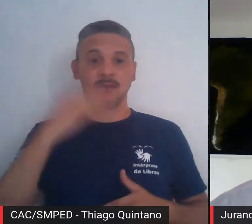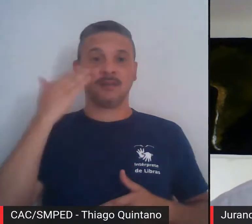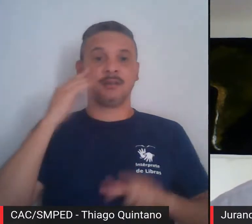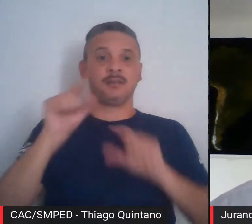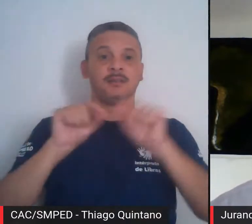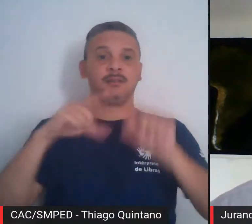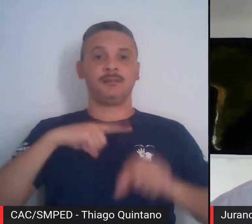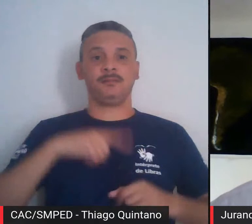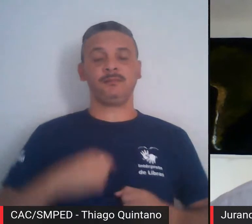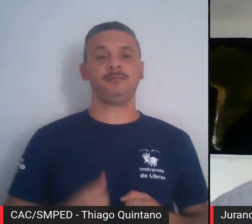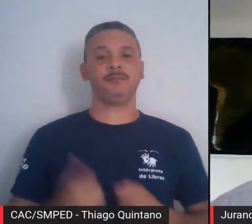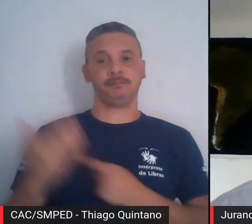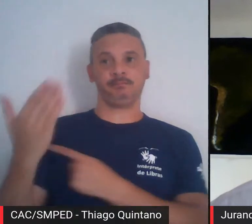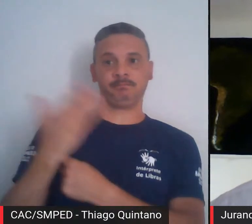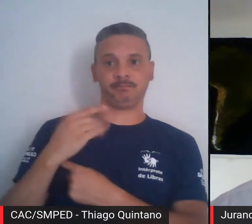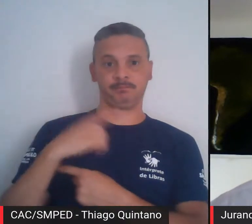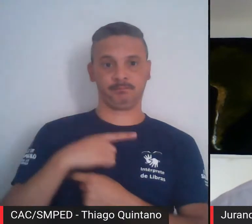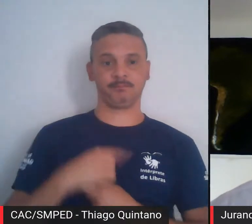vocês me ajudarem, tá bem?